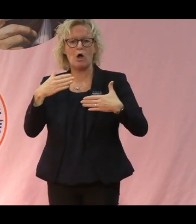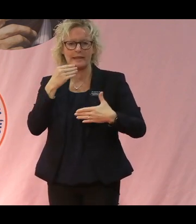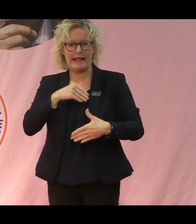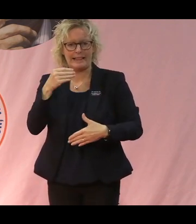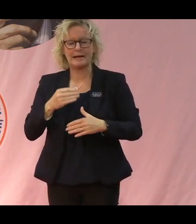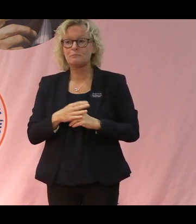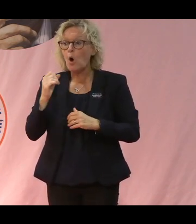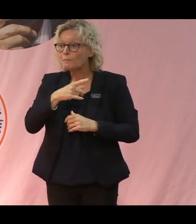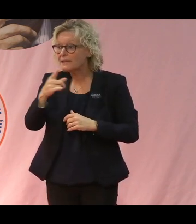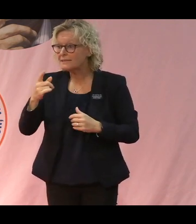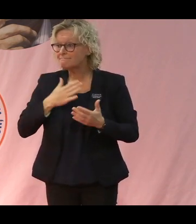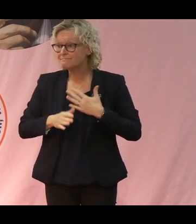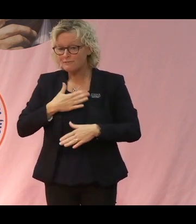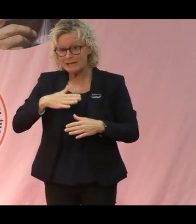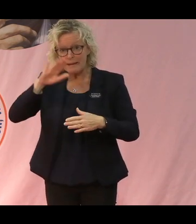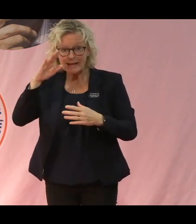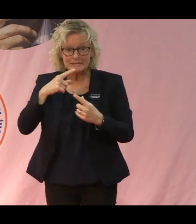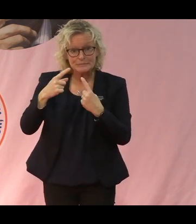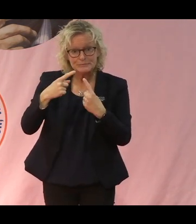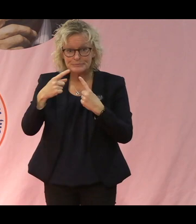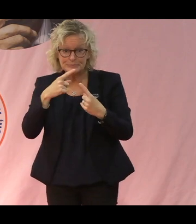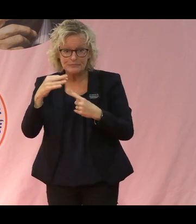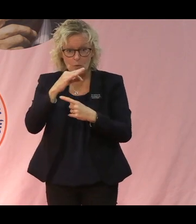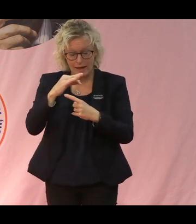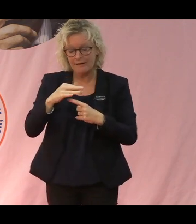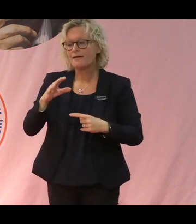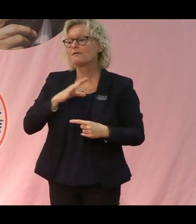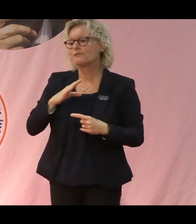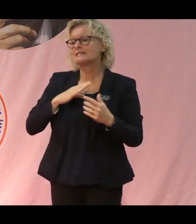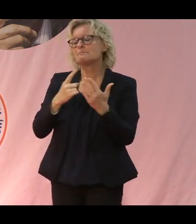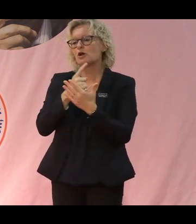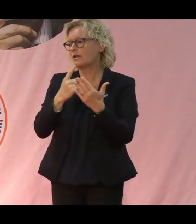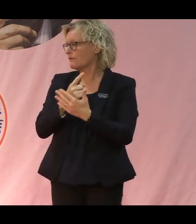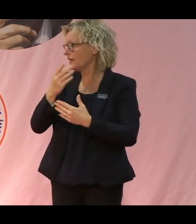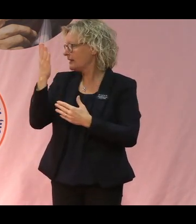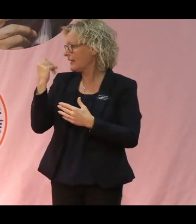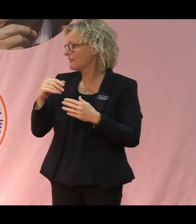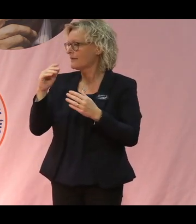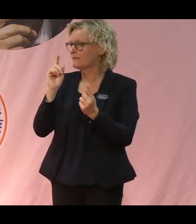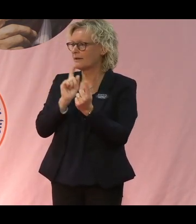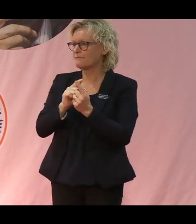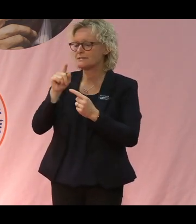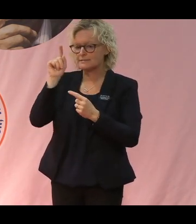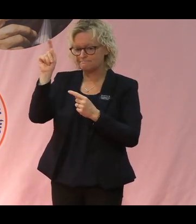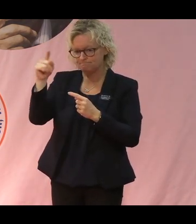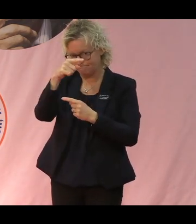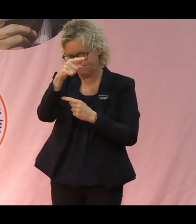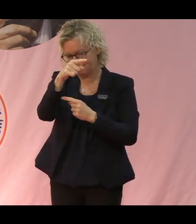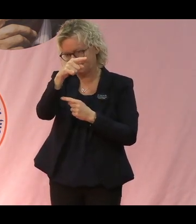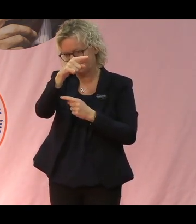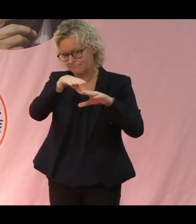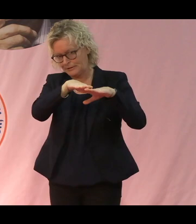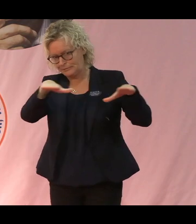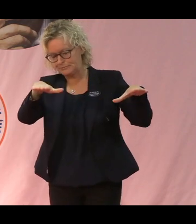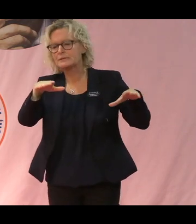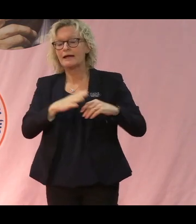så tänkte vi att vi kan vara till er disposition efteråt och möts då i det hörnet där nere. tack så mycket